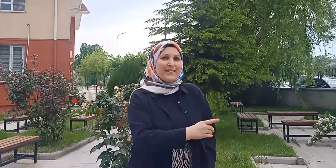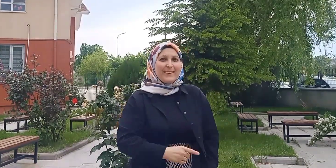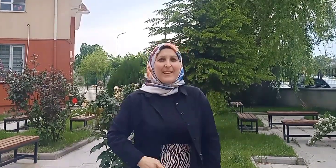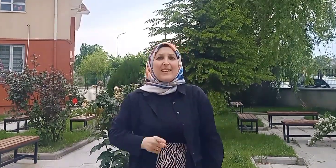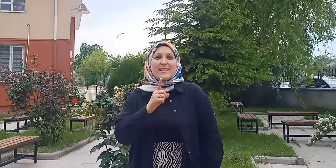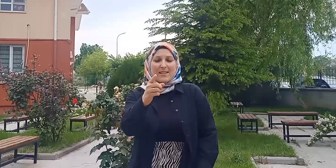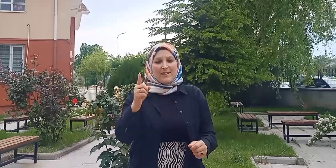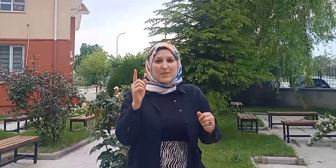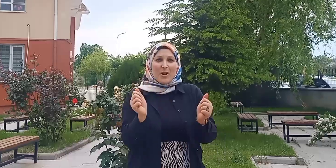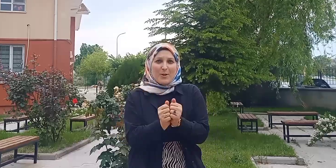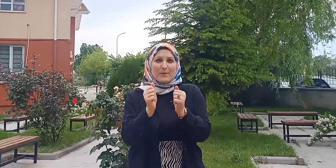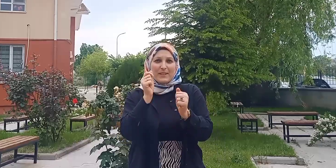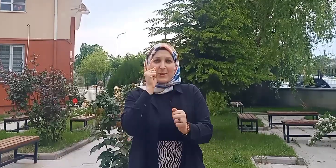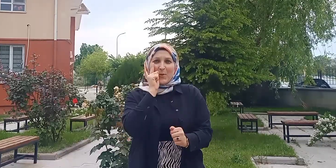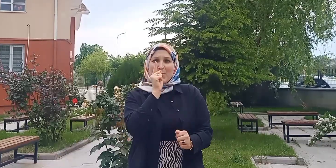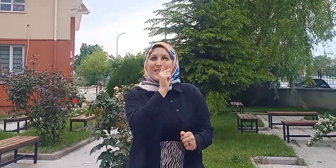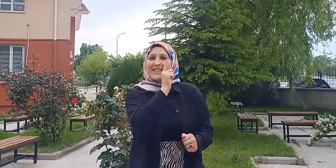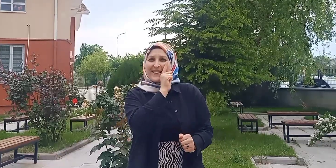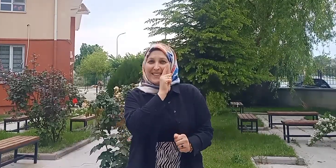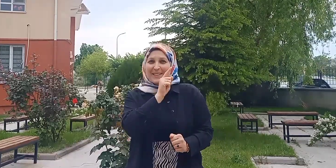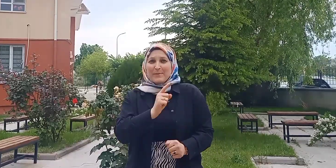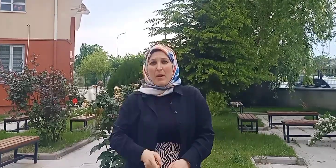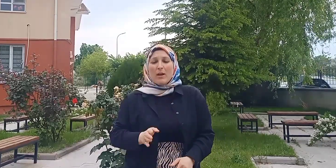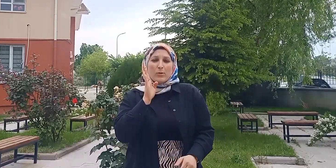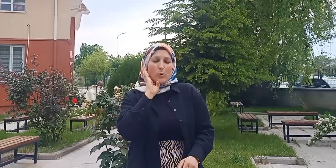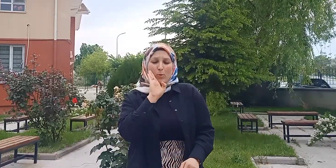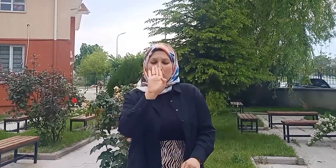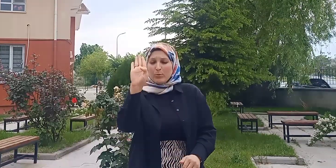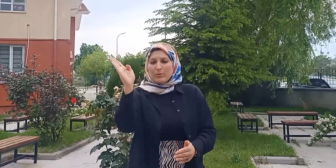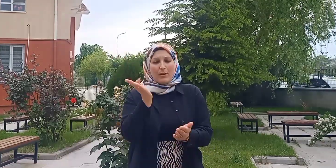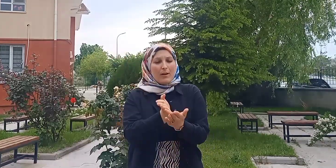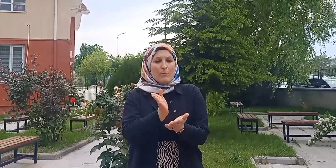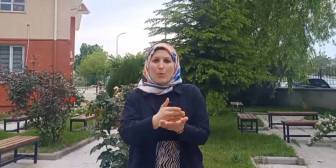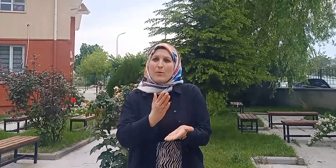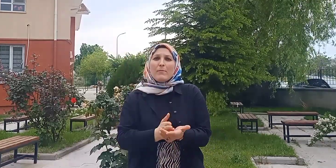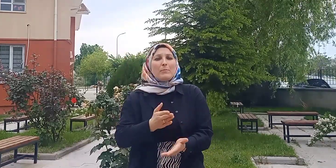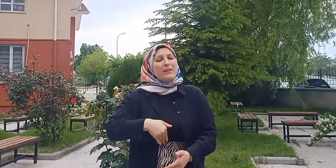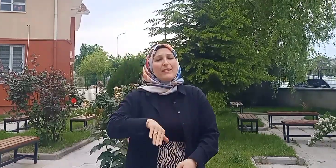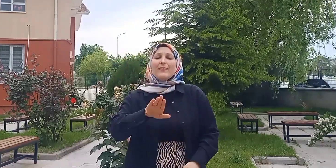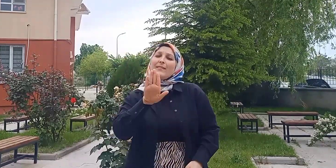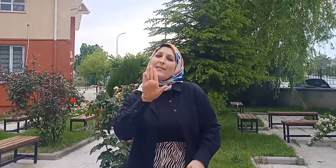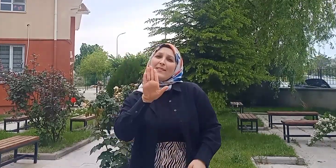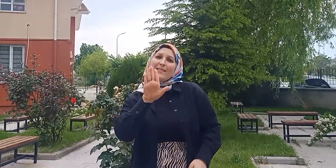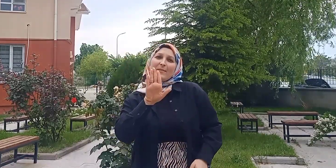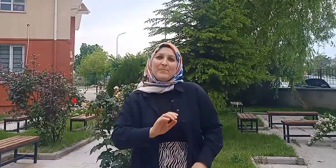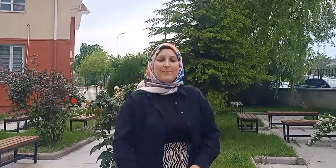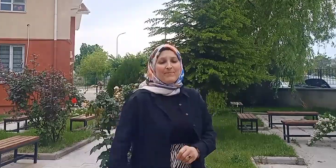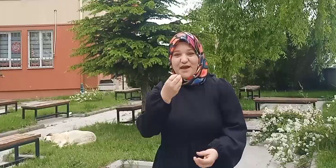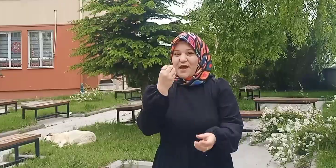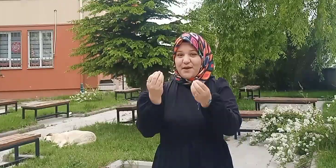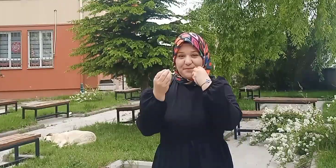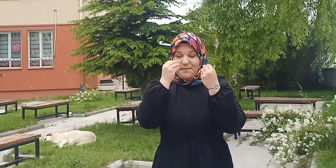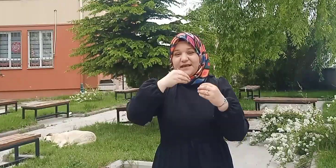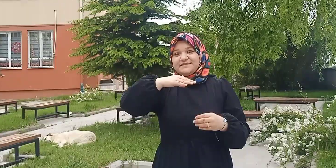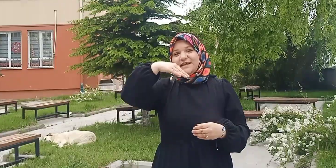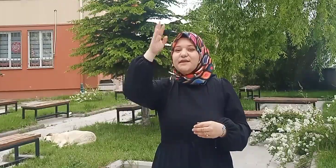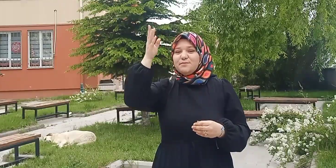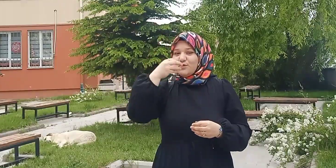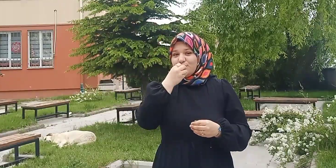Sana çarpılır gözlerim yokluğunla bölme beni Besledim büyüttüm